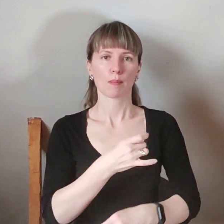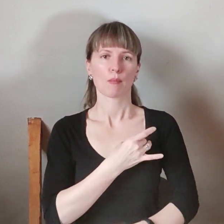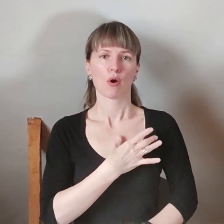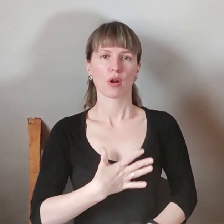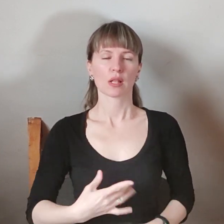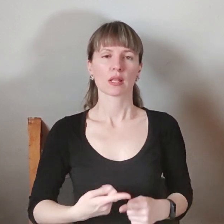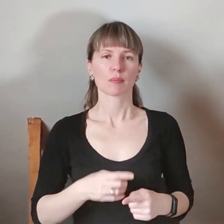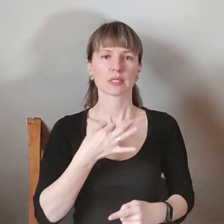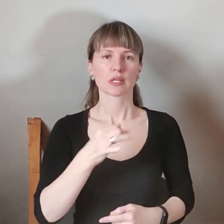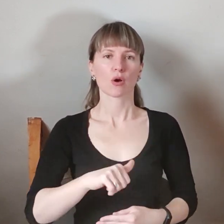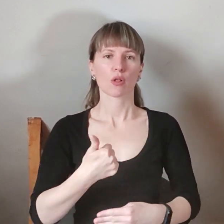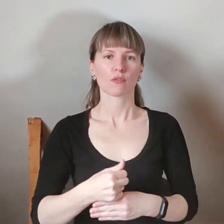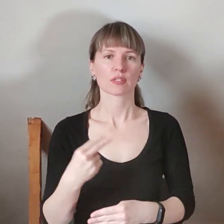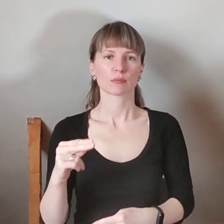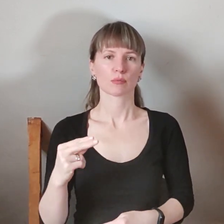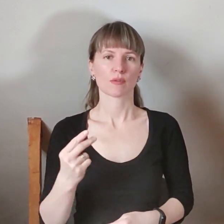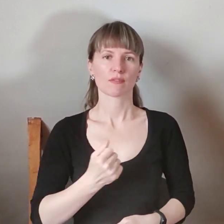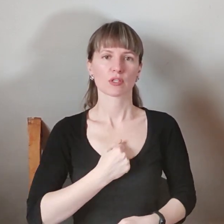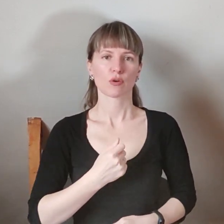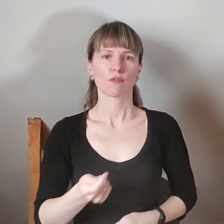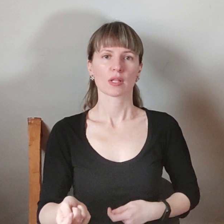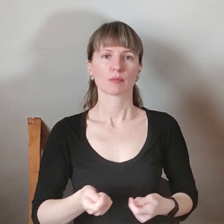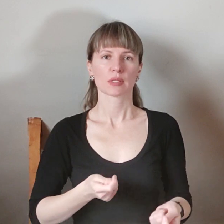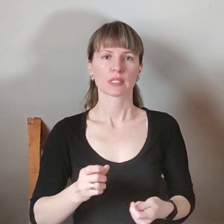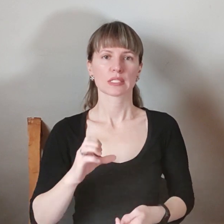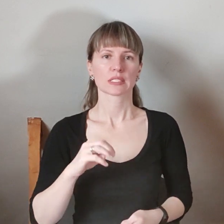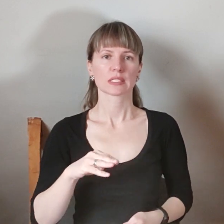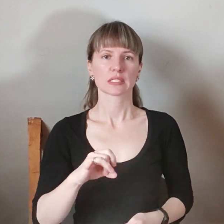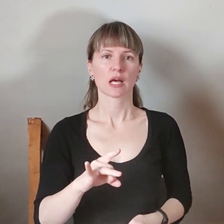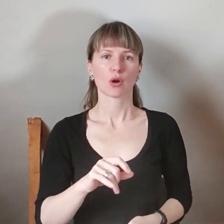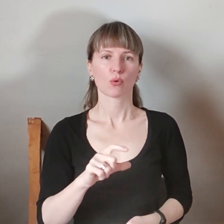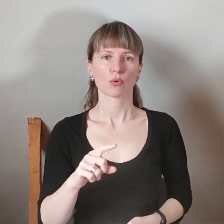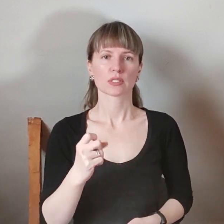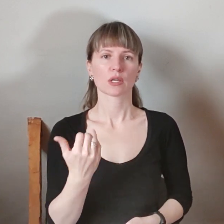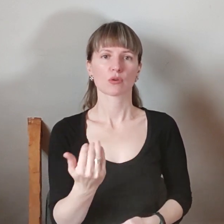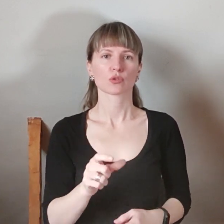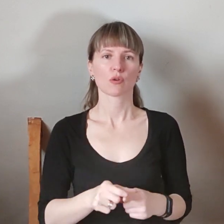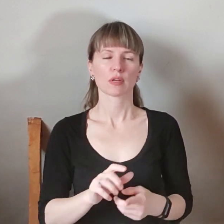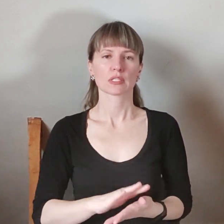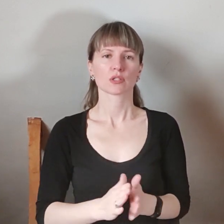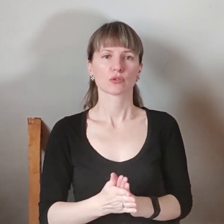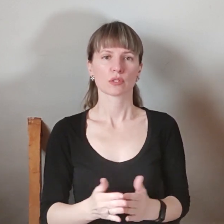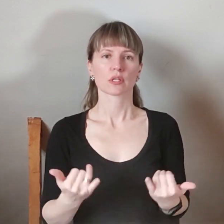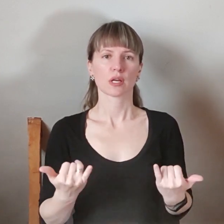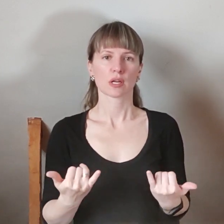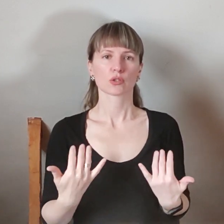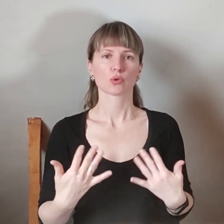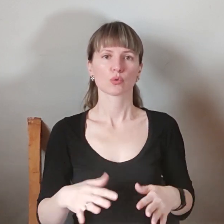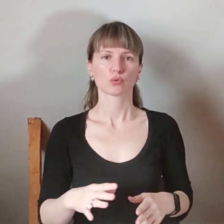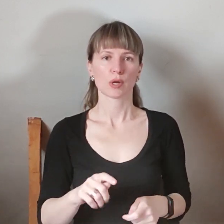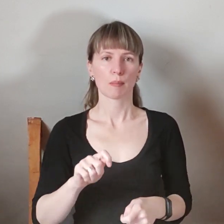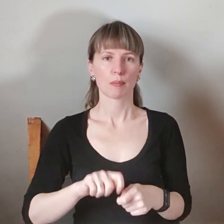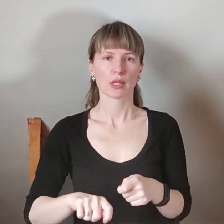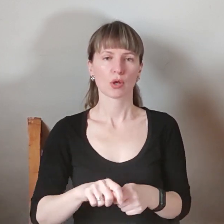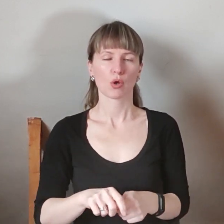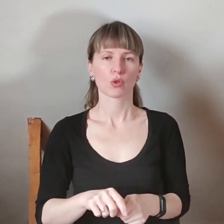повідомив голова Запорізької обласної військової адміністрації Олександр Старок. За його словами, ситуація наразі вже під контролем. Завершена